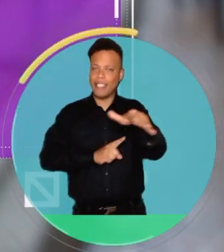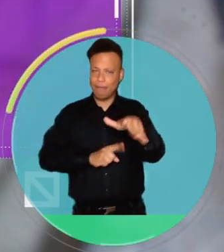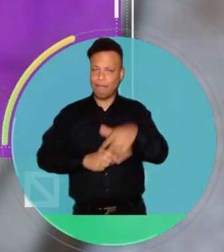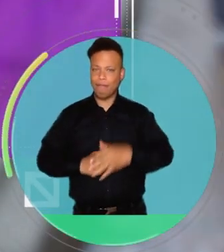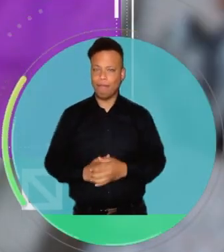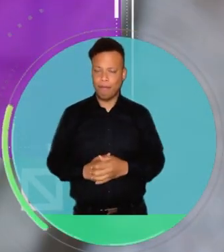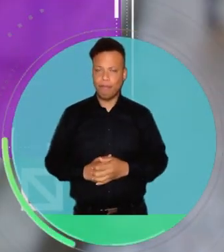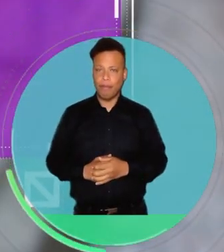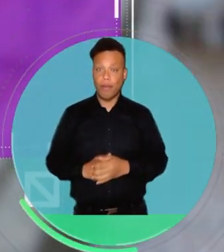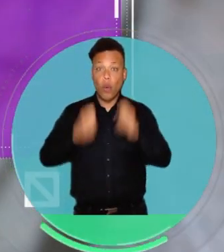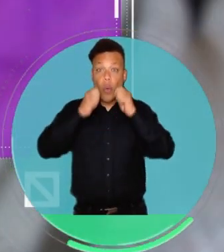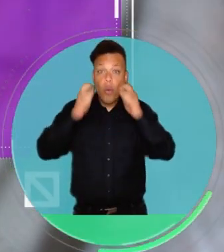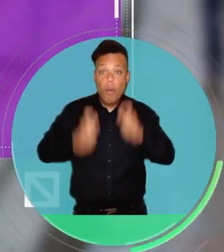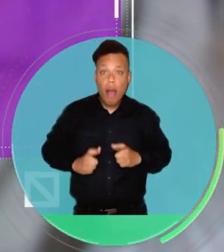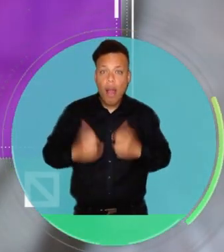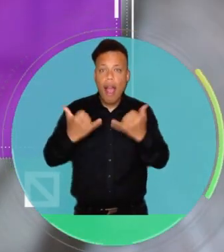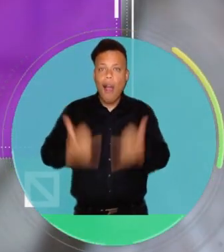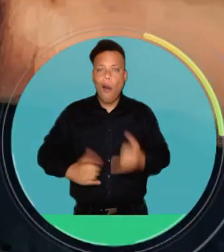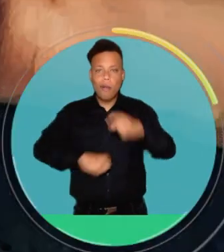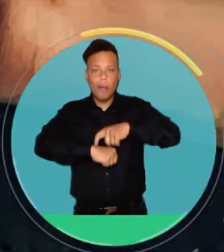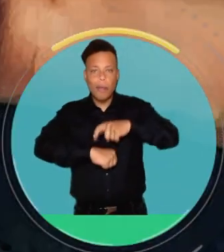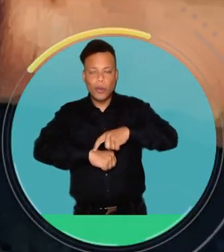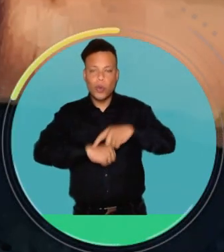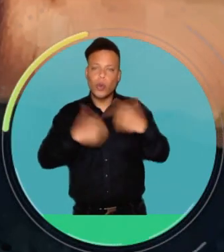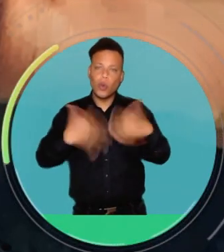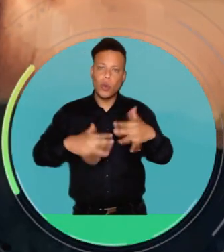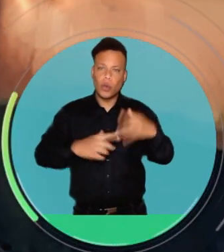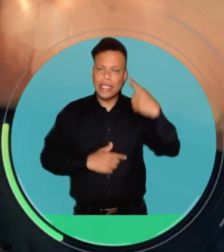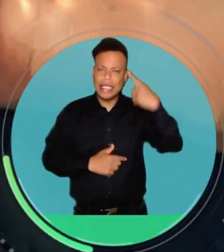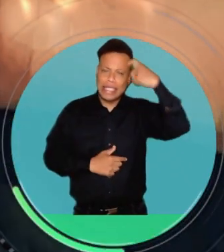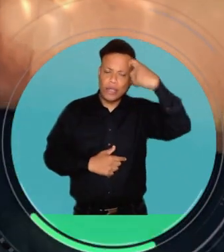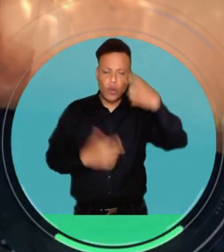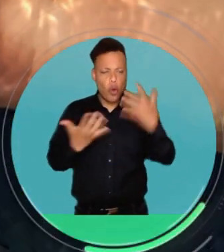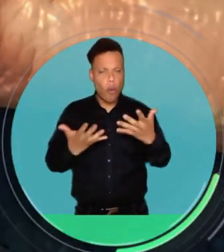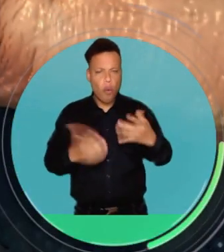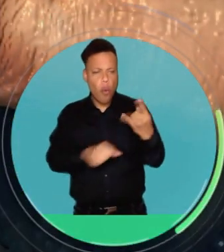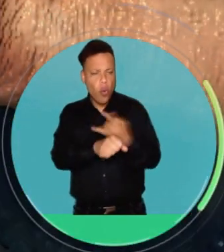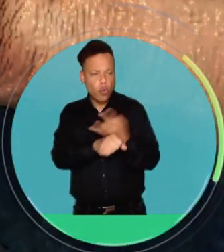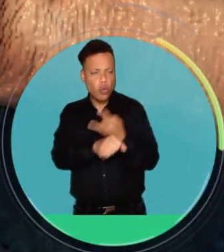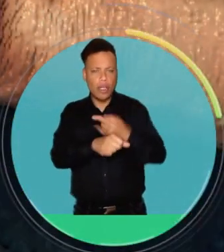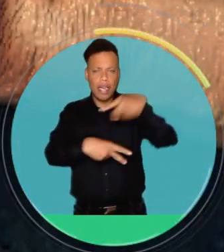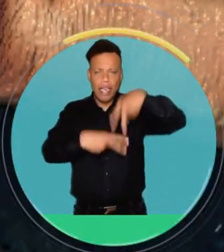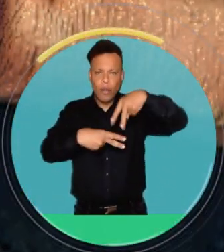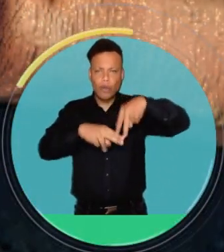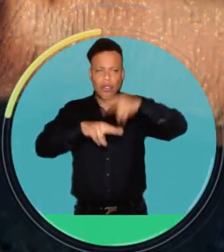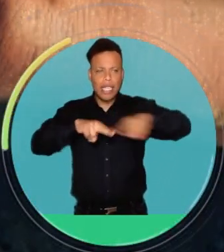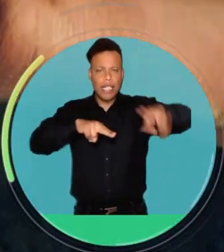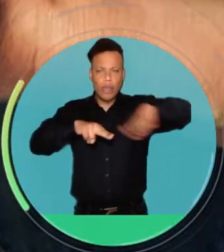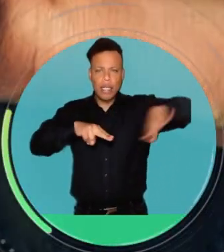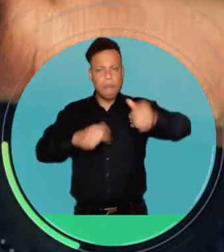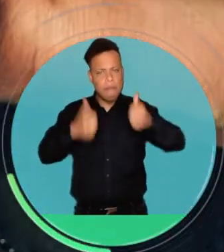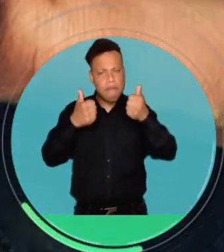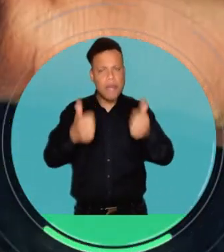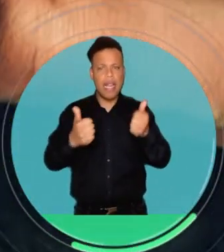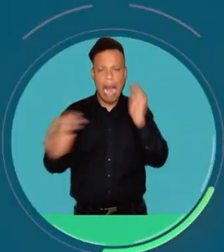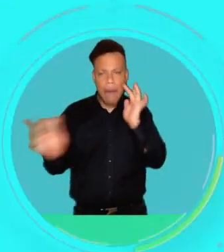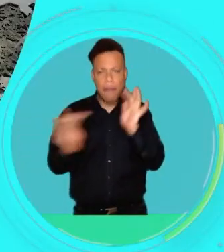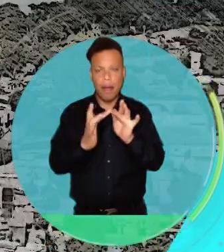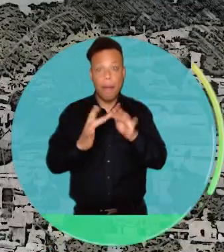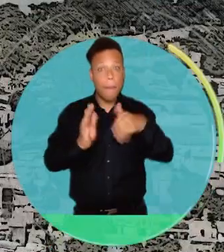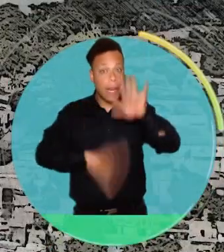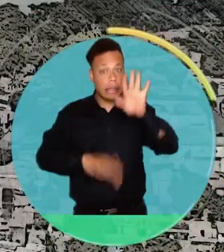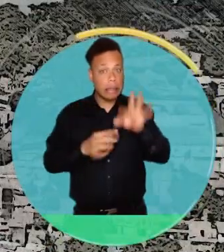parecen atentar contra su existencia. Los seres humanos nos encontramos hoy ante el desafío de optimizar los recursos naturales,